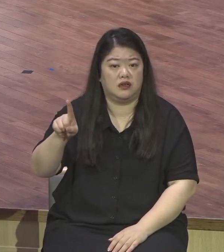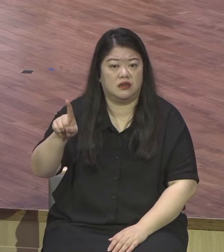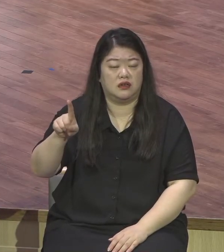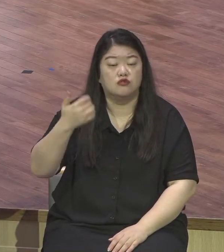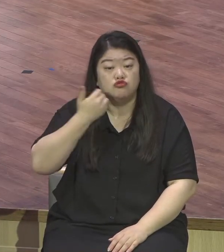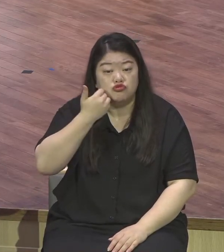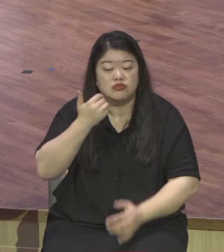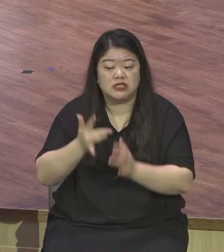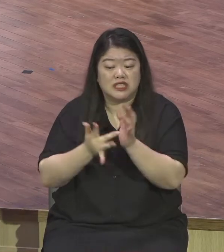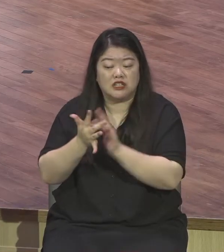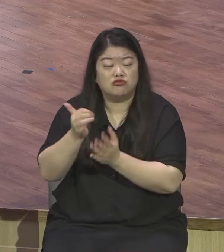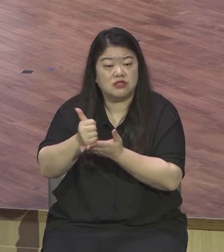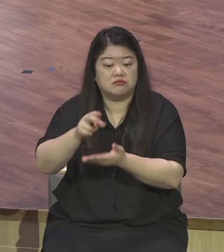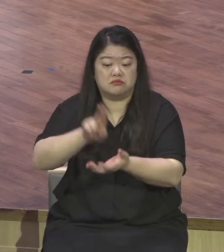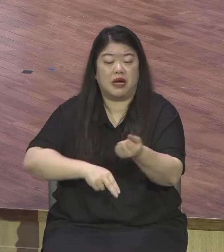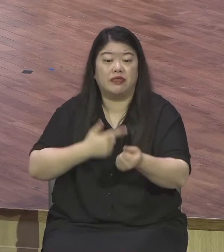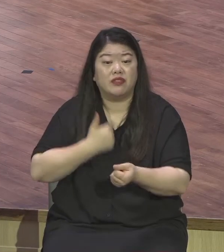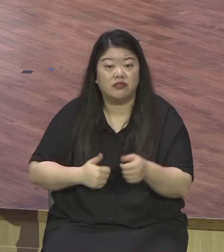불평만이 아닌 그 인간이 가론유다